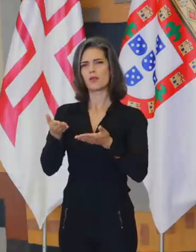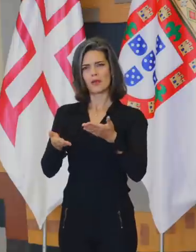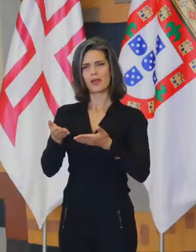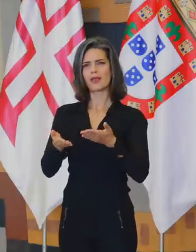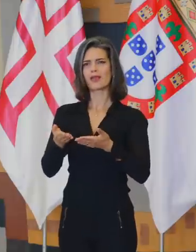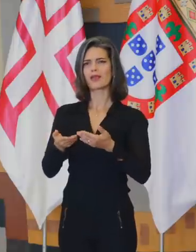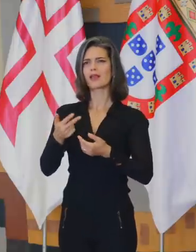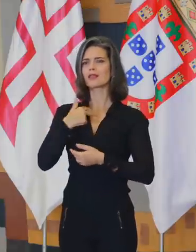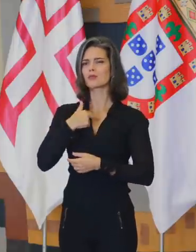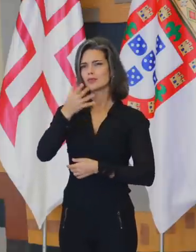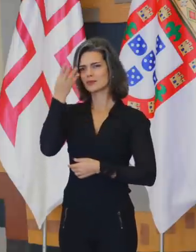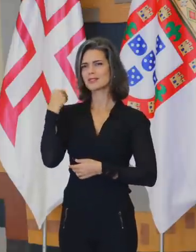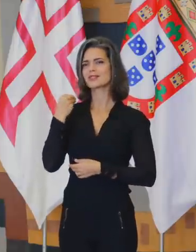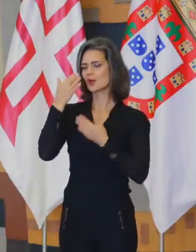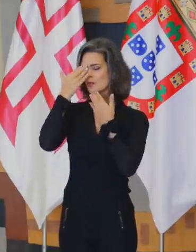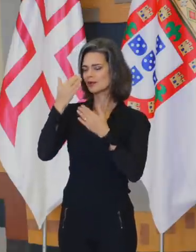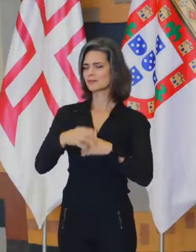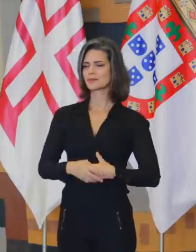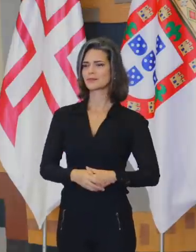se apartem de nós. Muito obrigada.